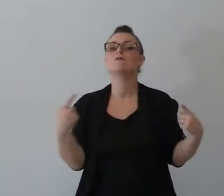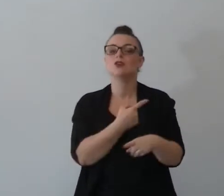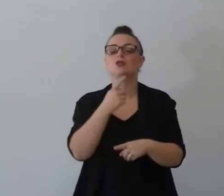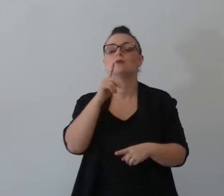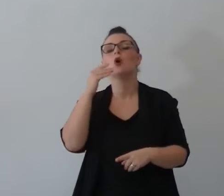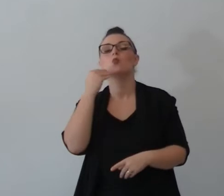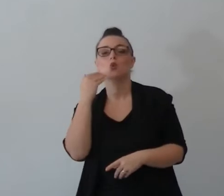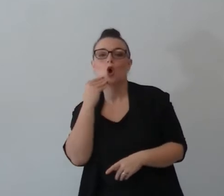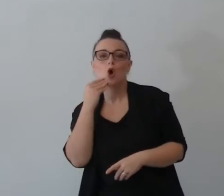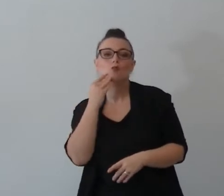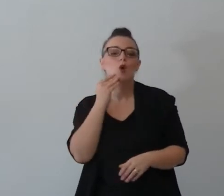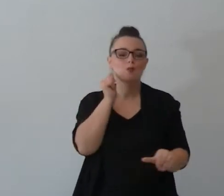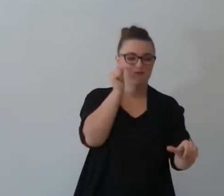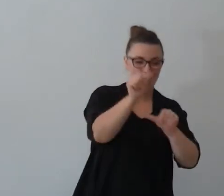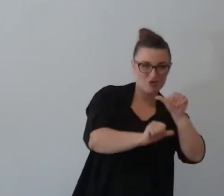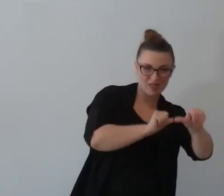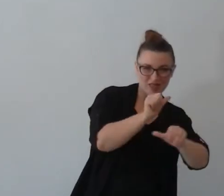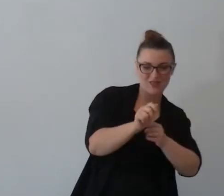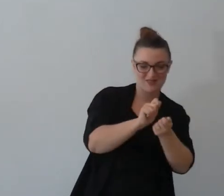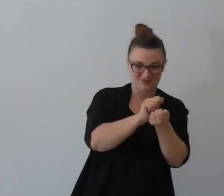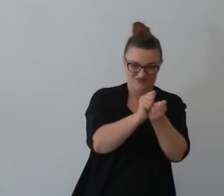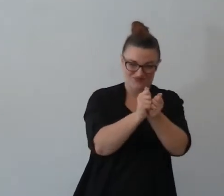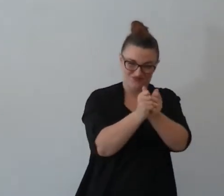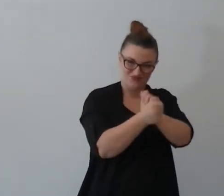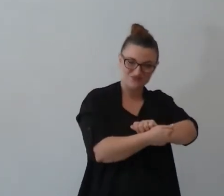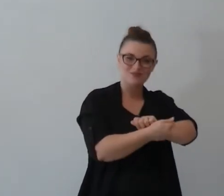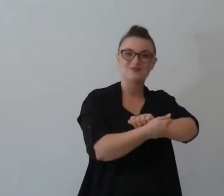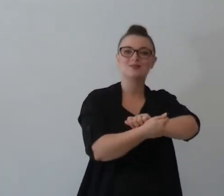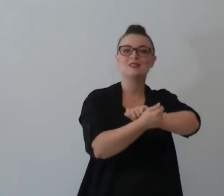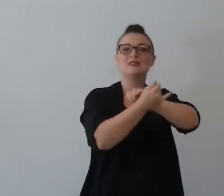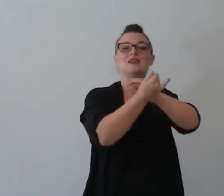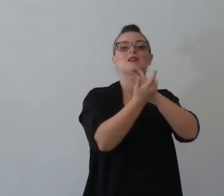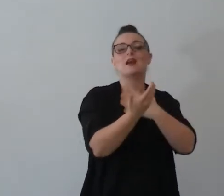modifica storici fino a che la situazione iniziale